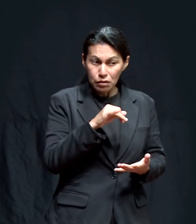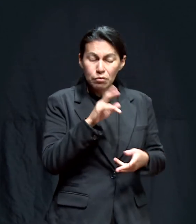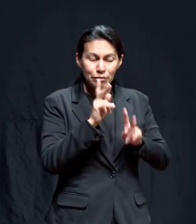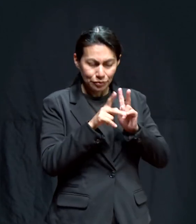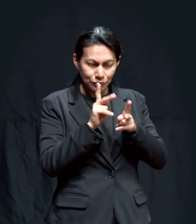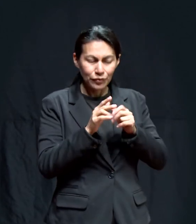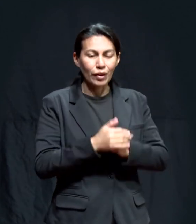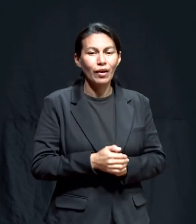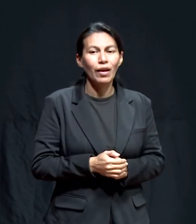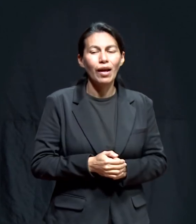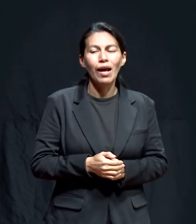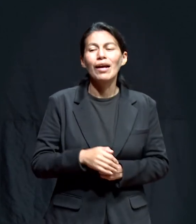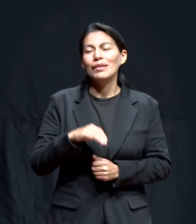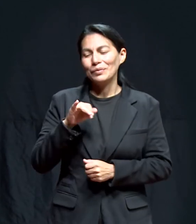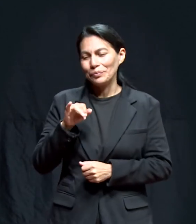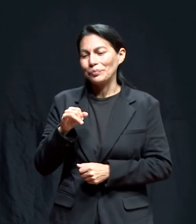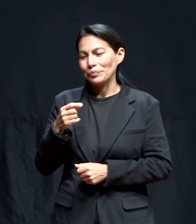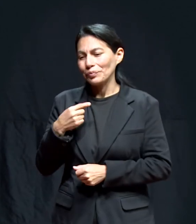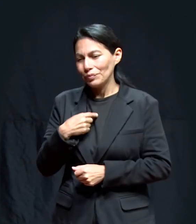Sí.